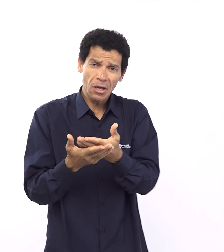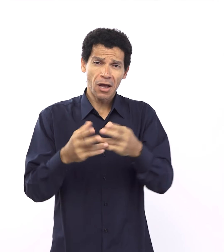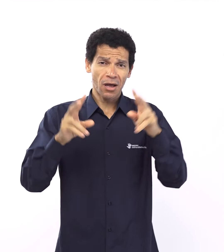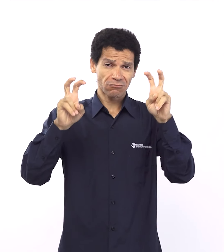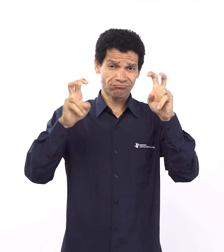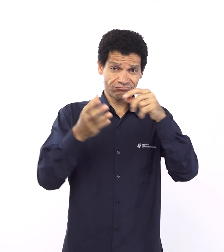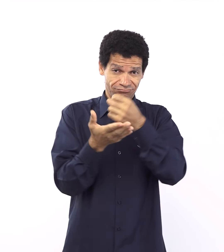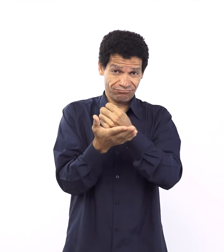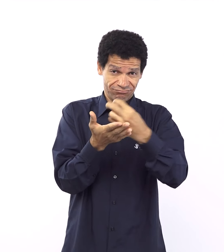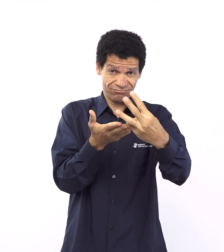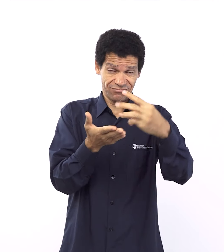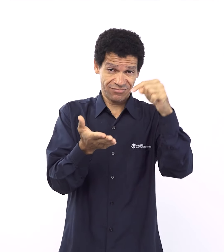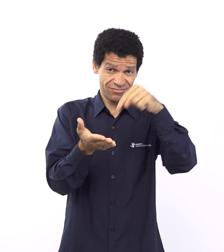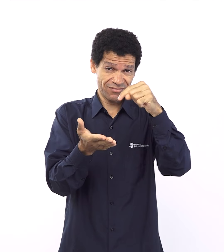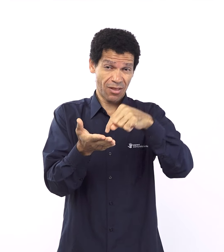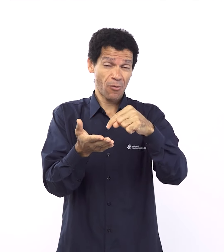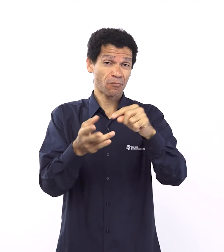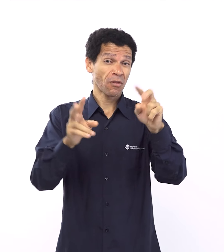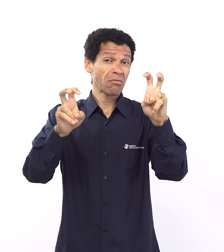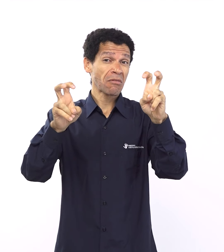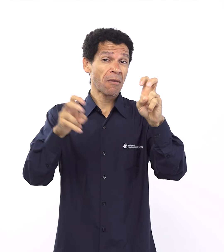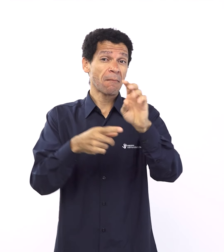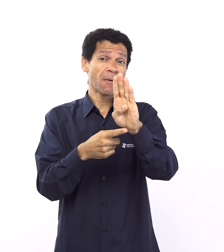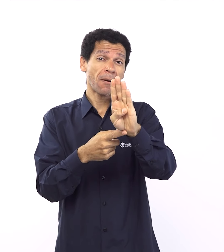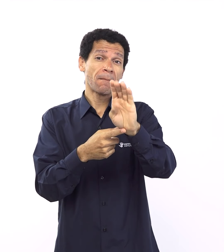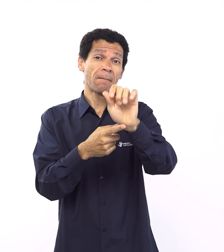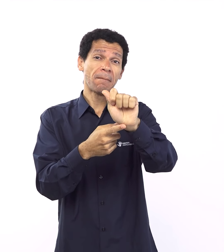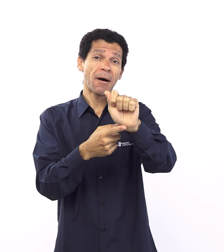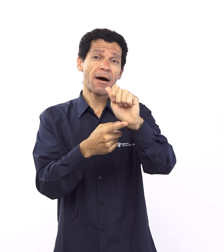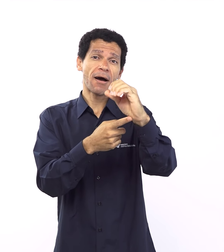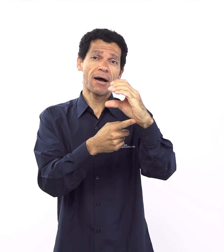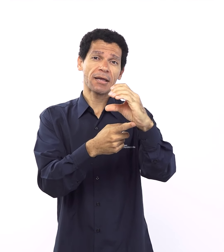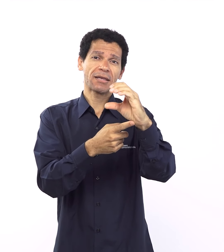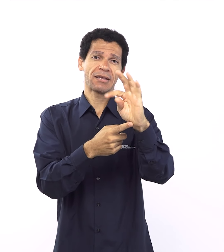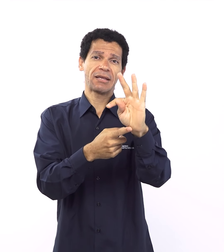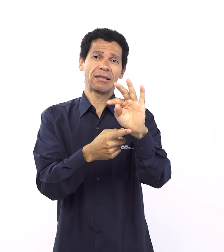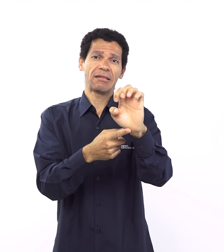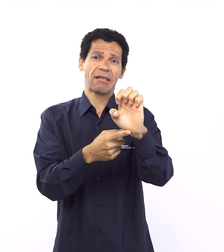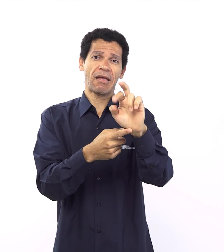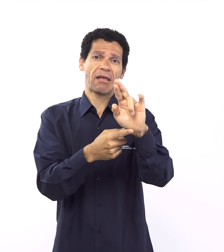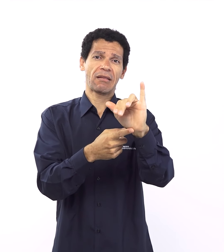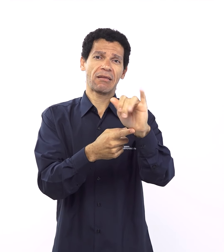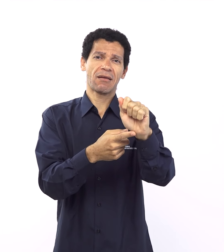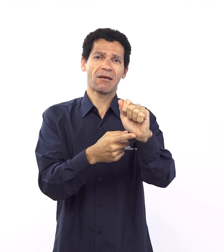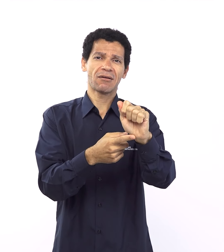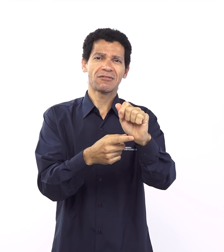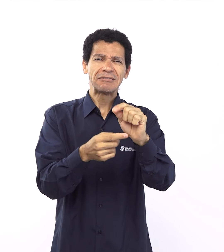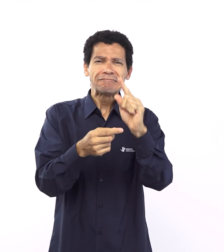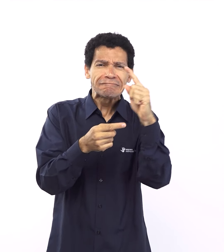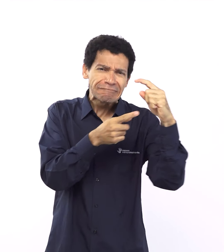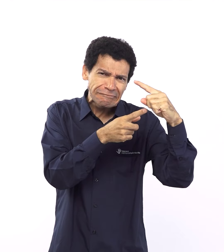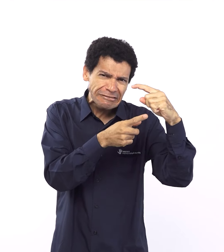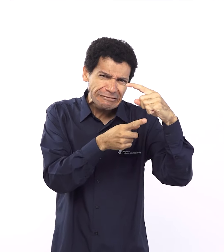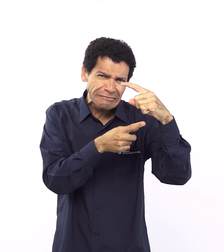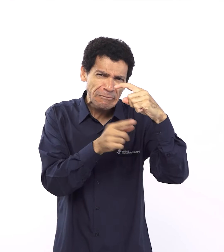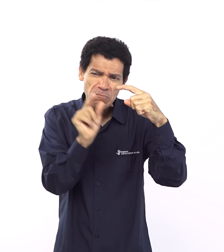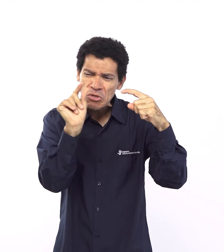E para que a coisa ficasse tão ruim, tão ruim e tal. E alguns textos, assim, onde